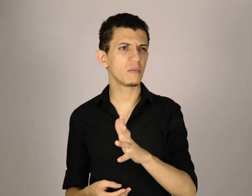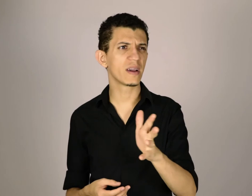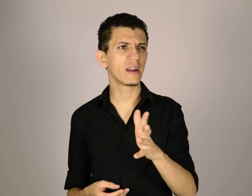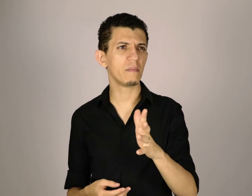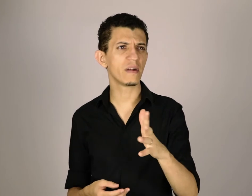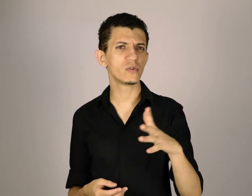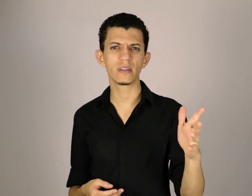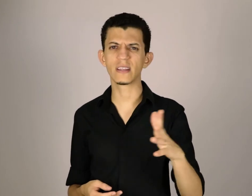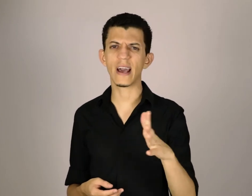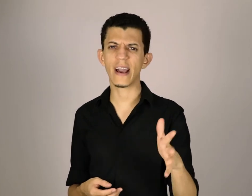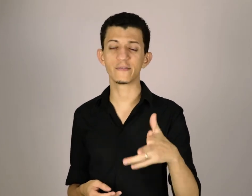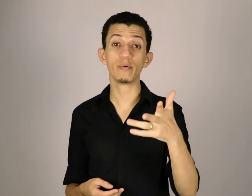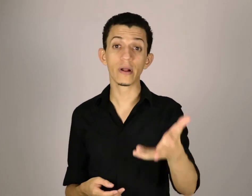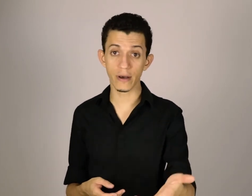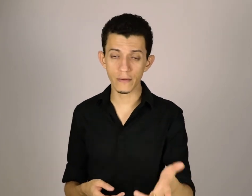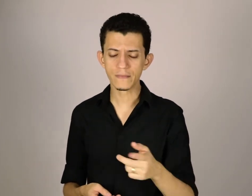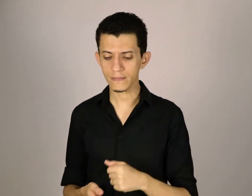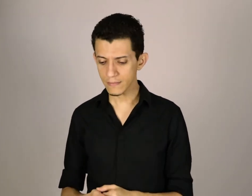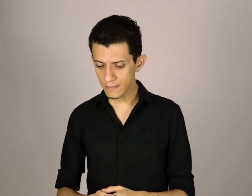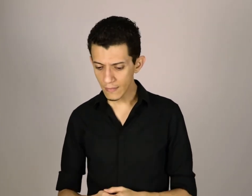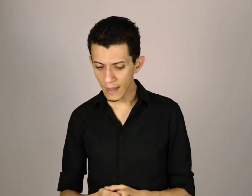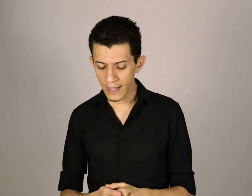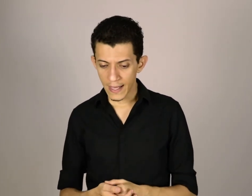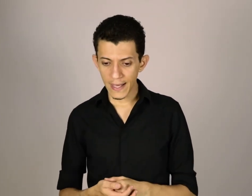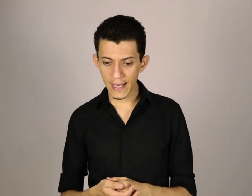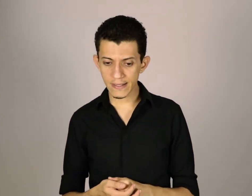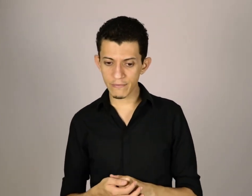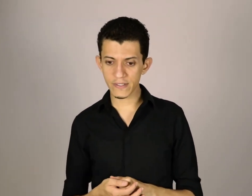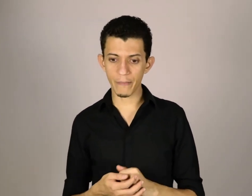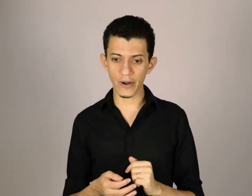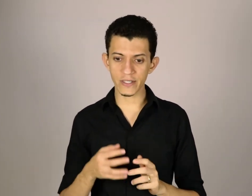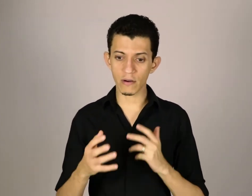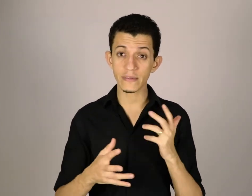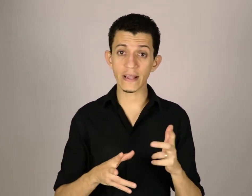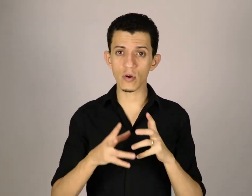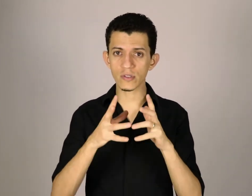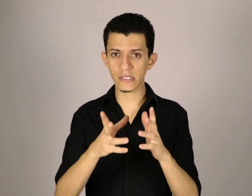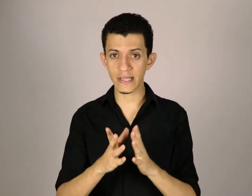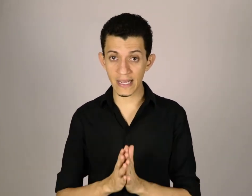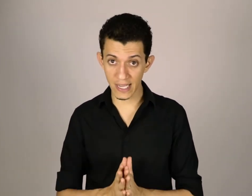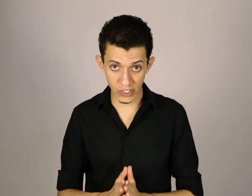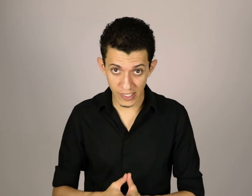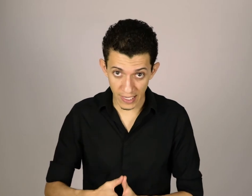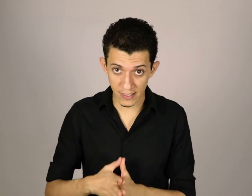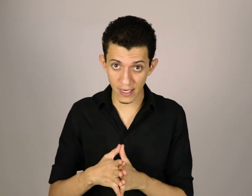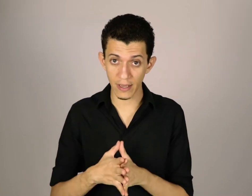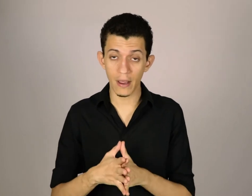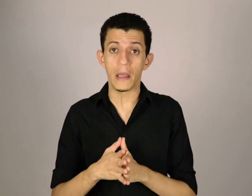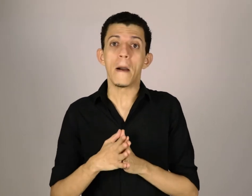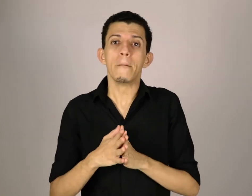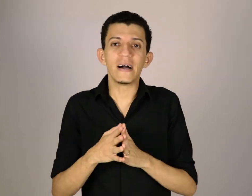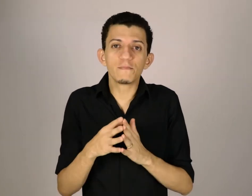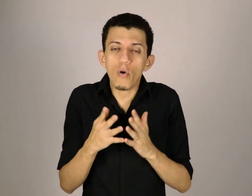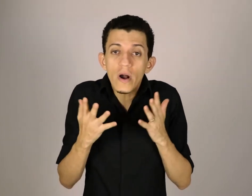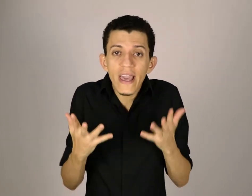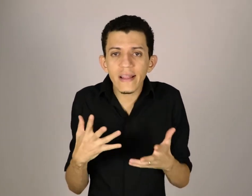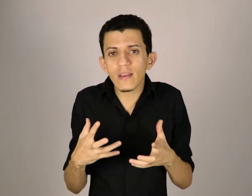me engano, é menos de R$80,00 por ano, e assim, você pode então, ter todas as suas ideias registradas ali, mas por que é tão